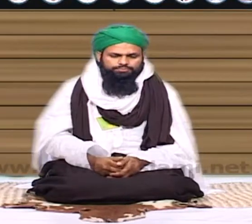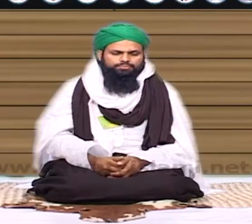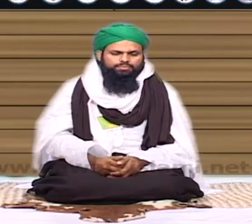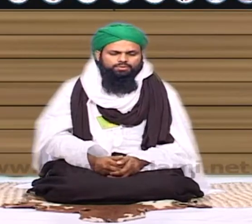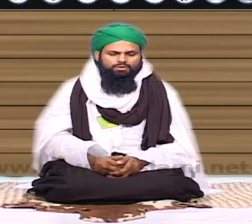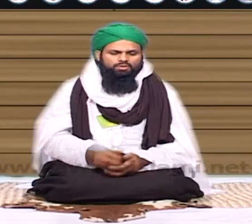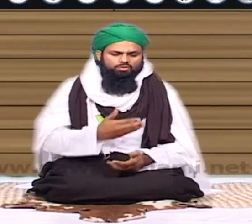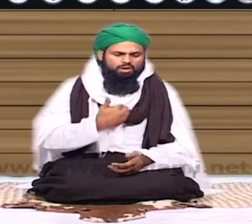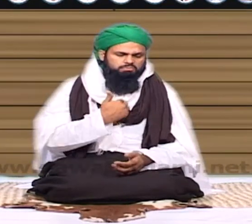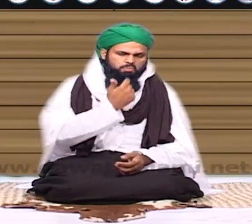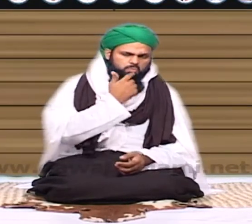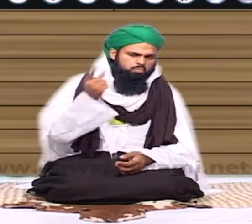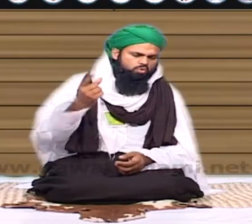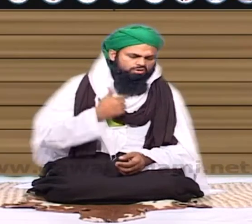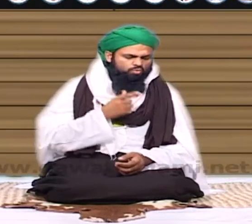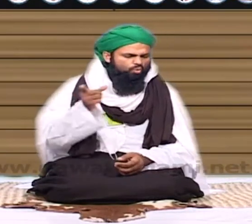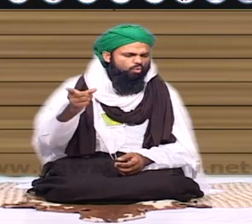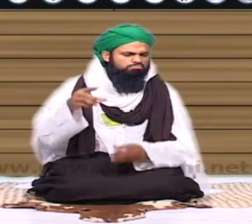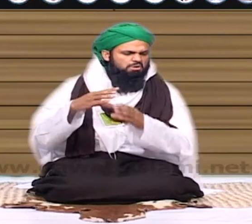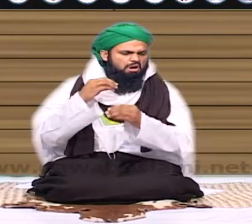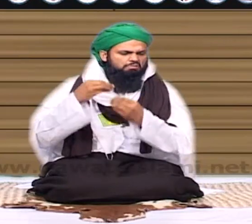سبو کی رفتہ اور آپ پیچھے دیکھیں کہ یہ سی کھٹا رہا ہے